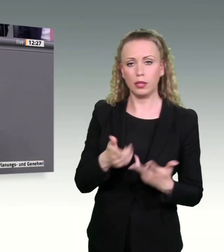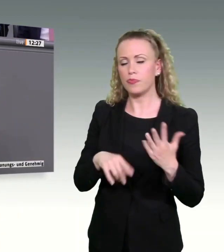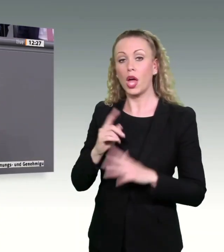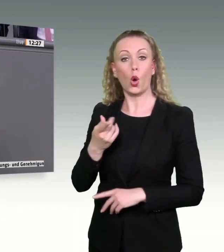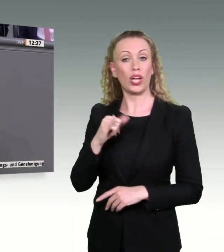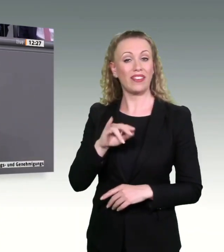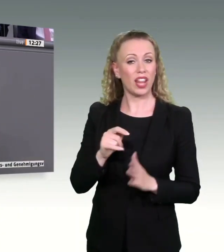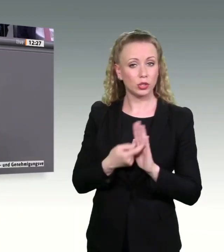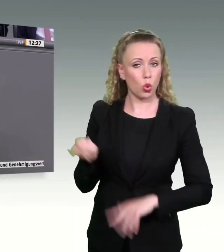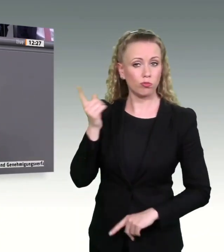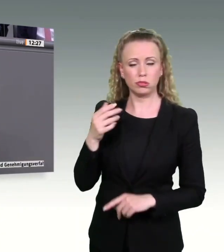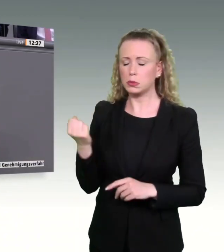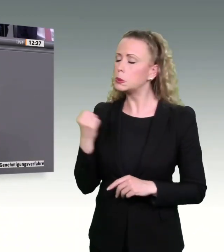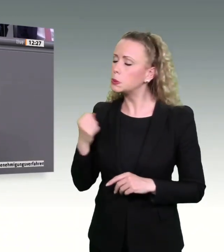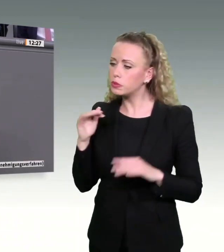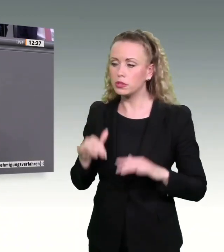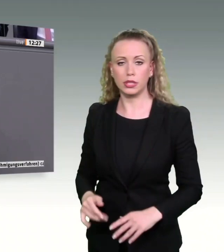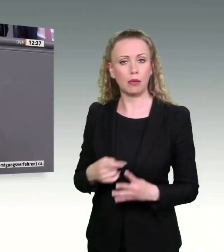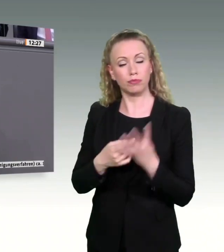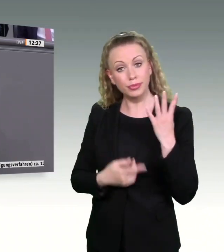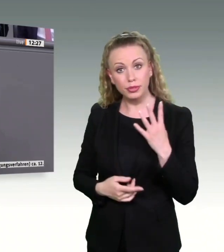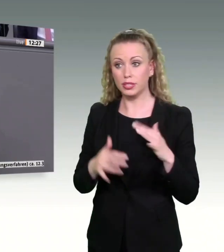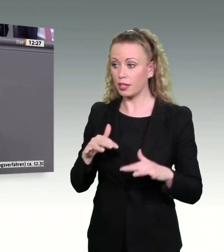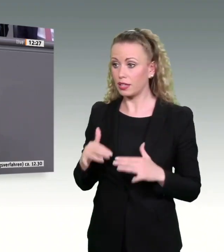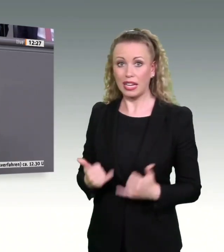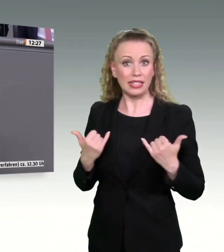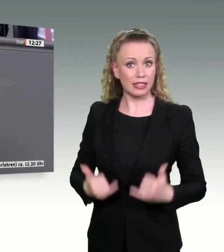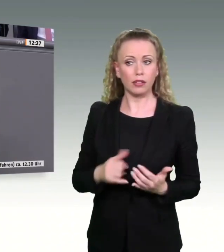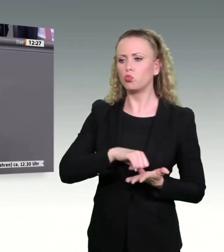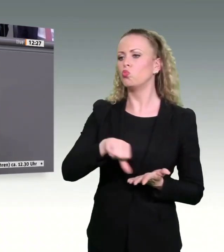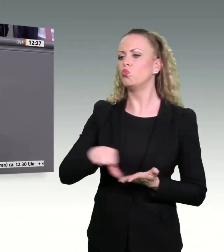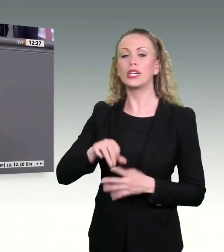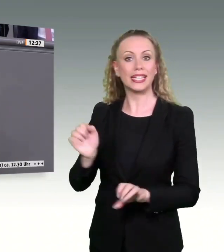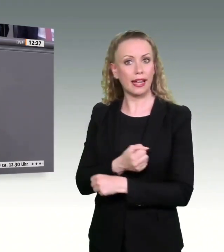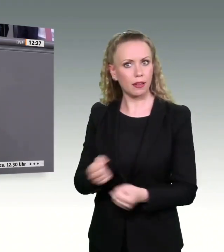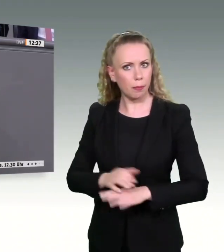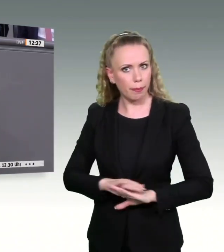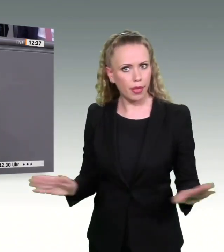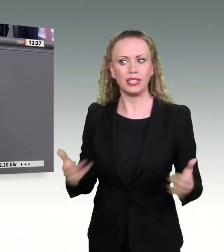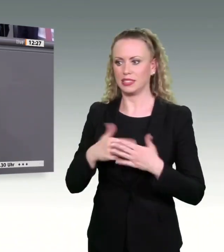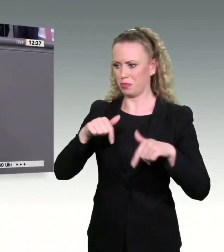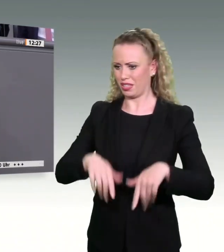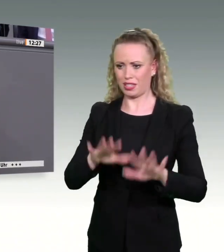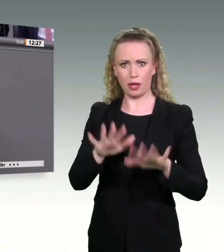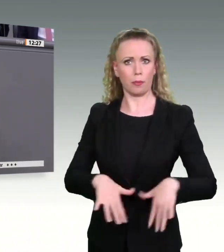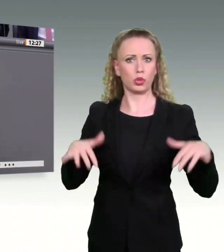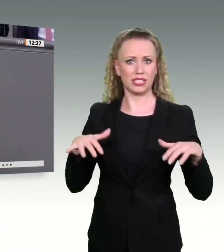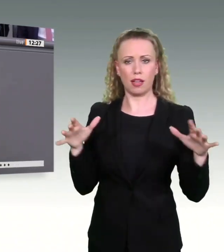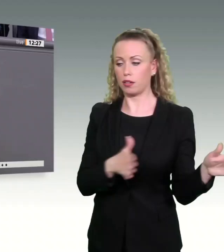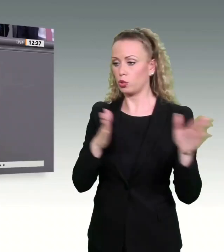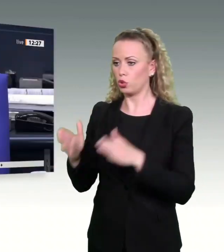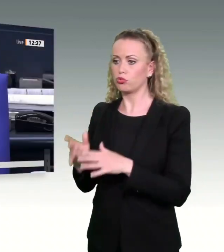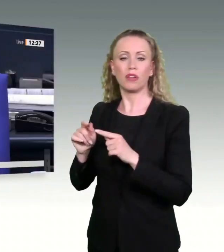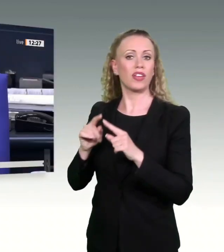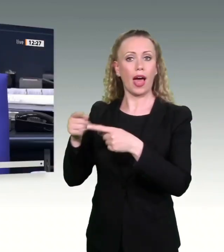brauchen dieses Gemeinschaftsprojekt in diesem Haus, mit den Ländern, mit den Kommunen. Kollegin Connemann,